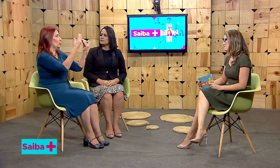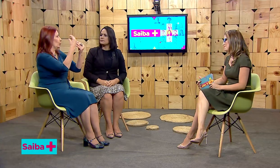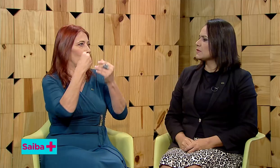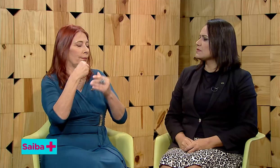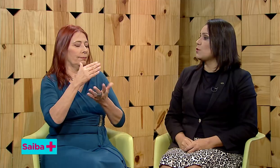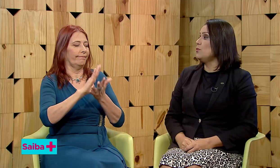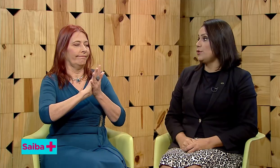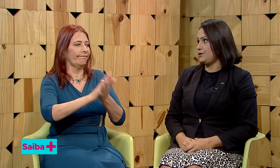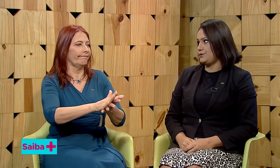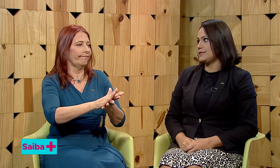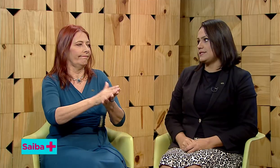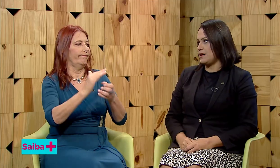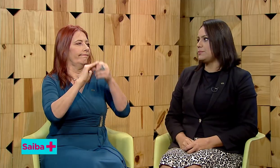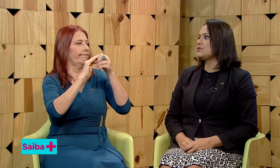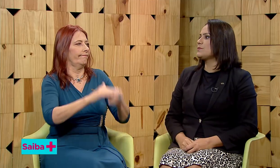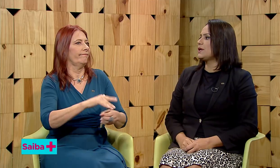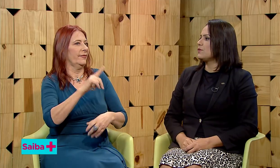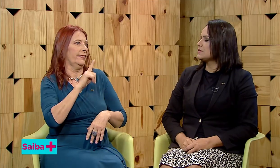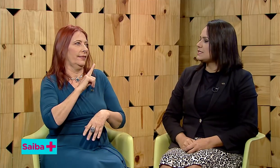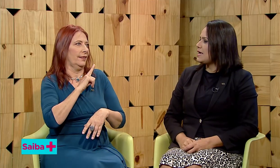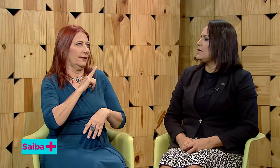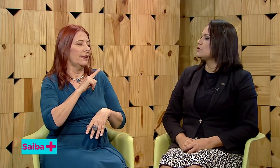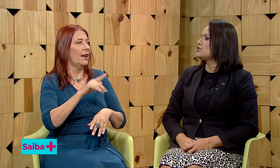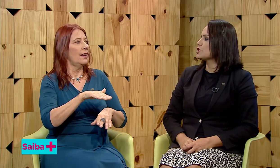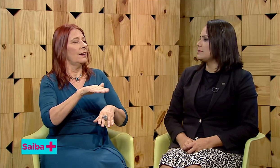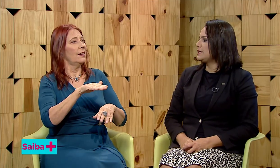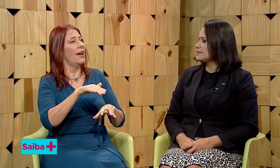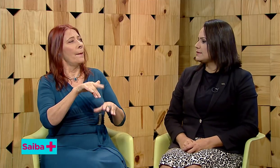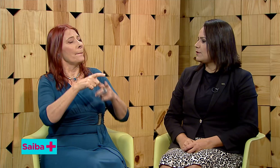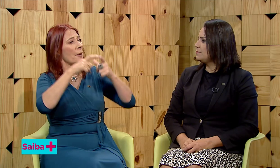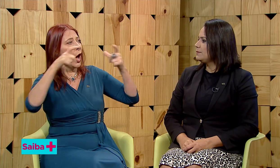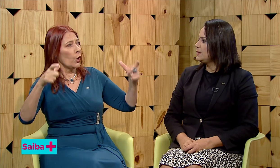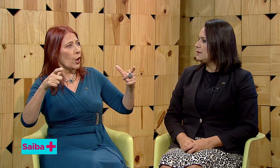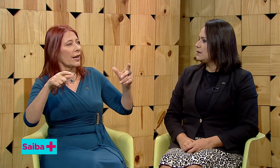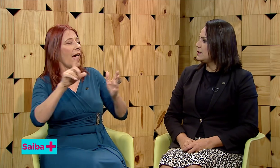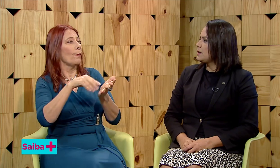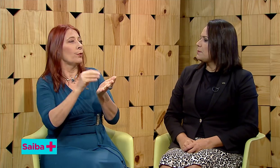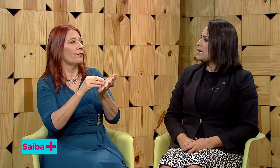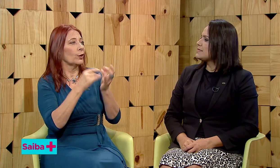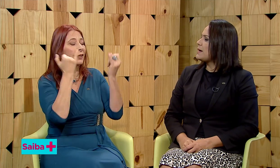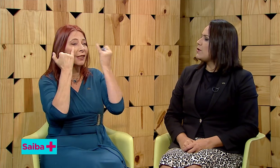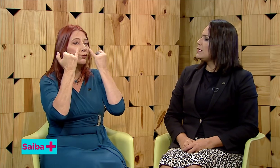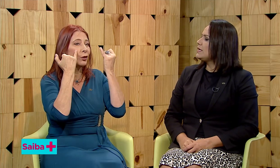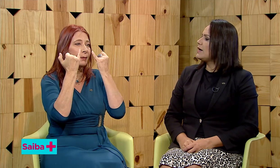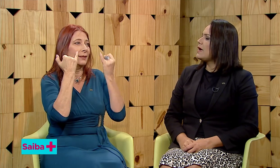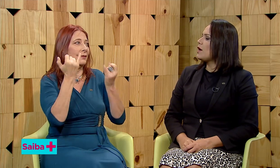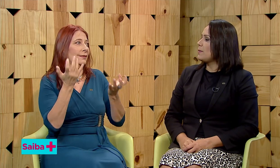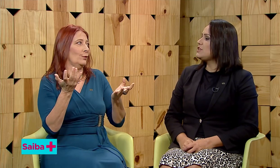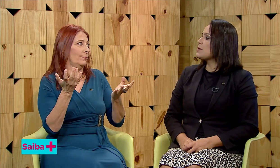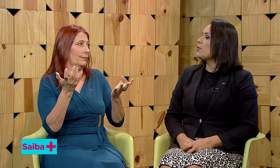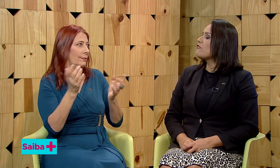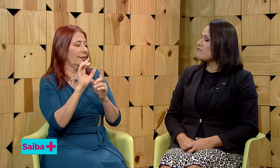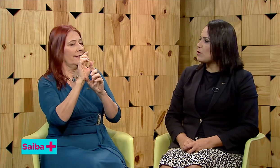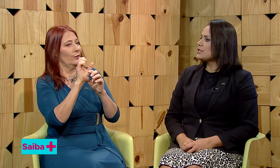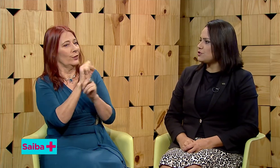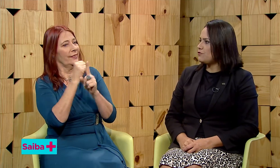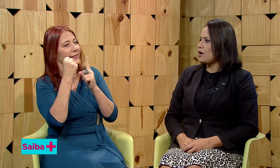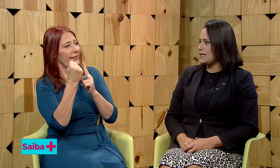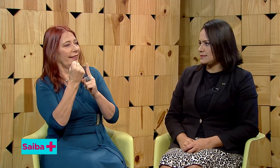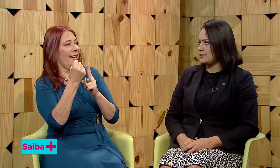São muitos exemplos de preconceito, discriminação, mas a maioria realmente é por falta de informação